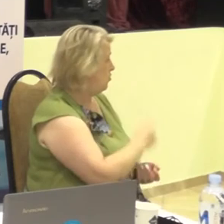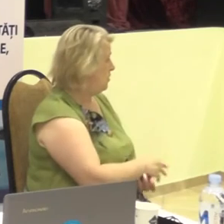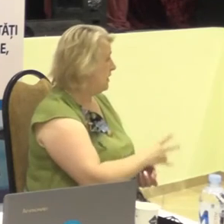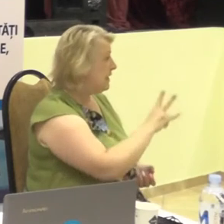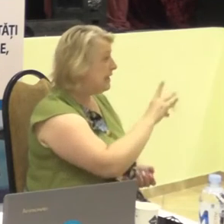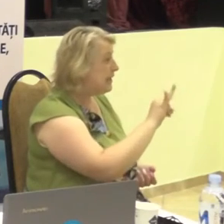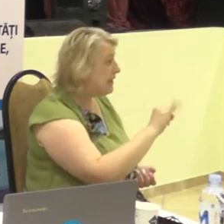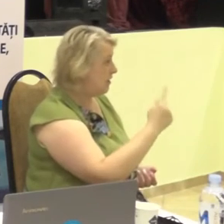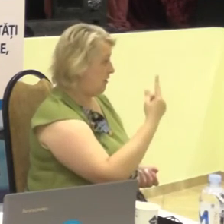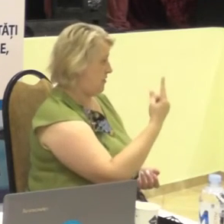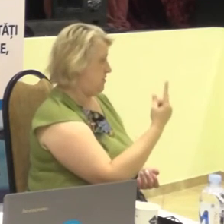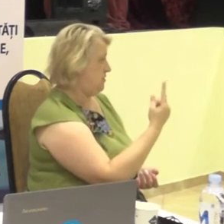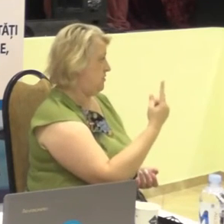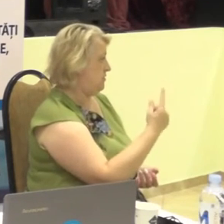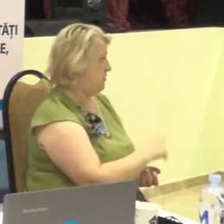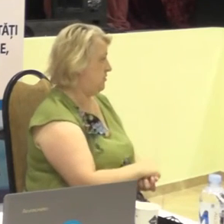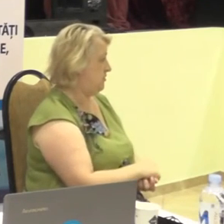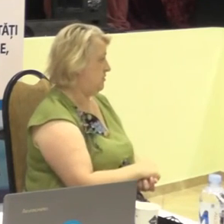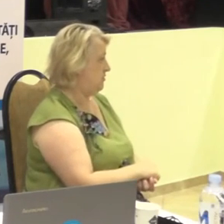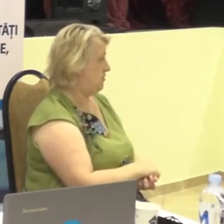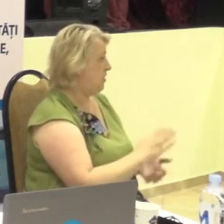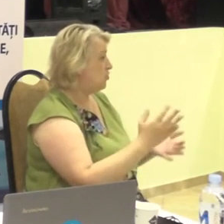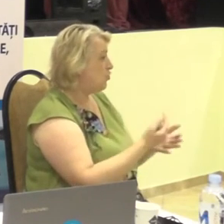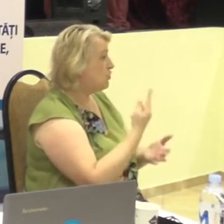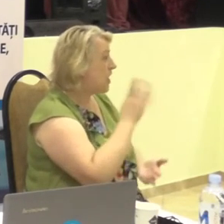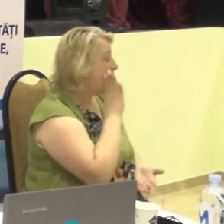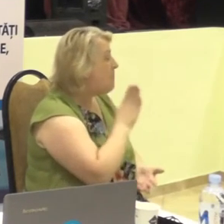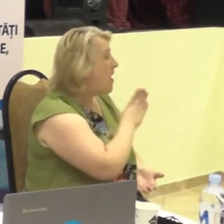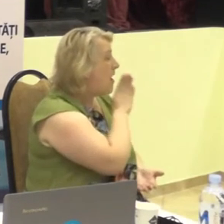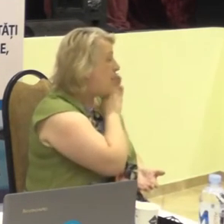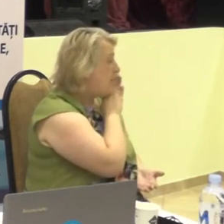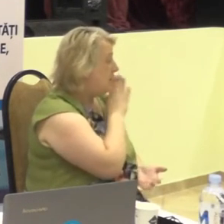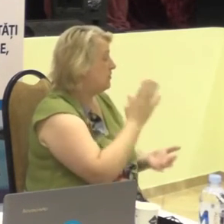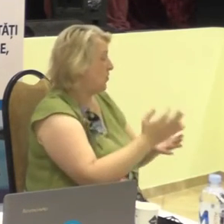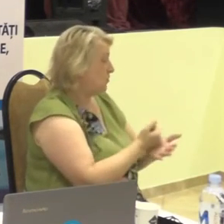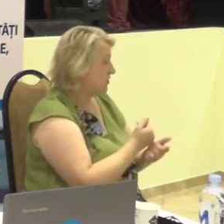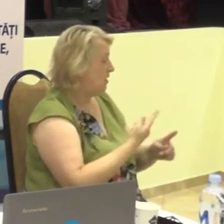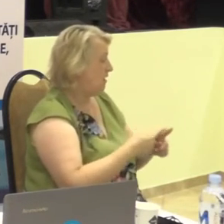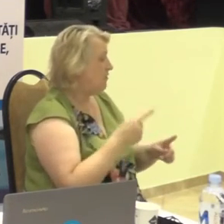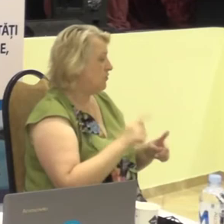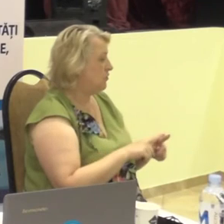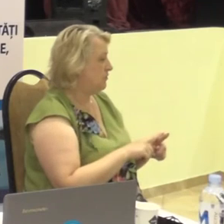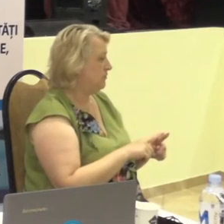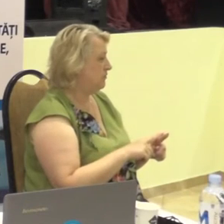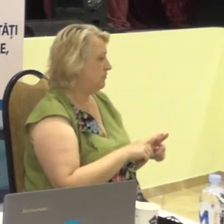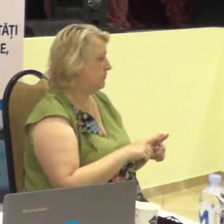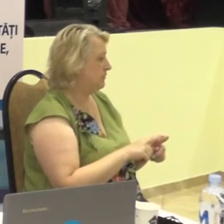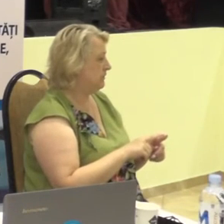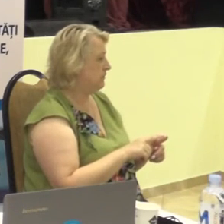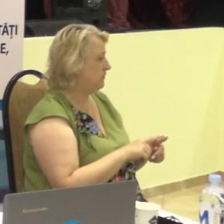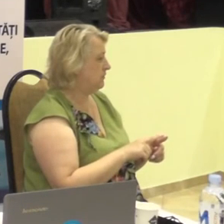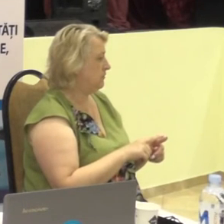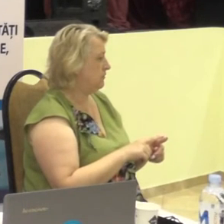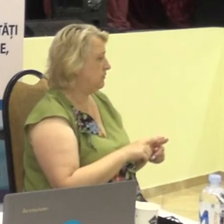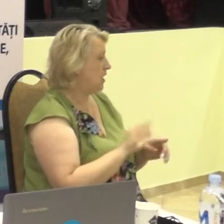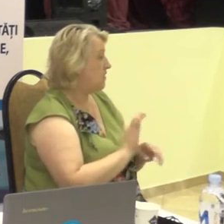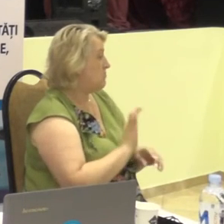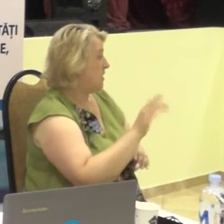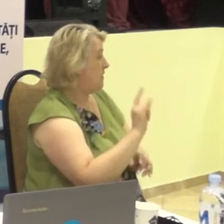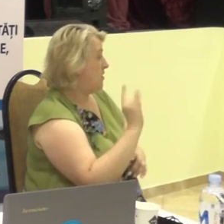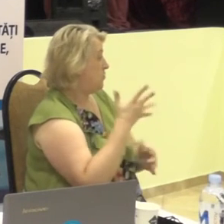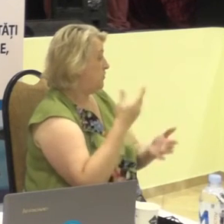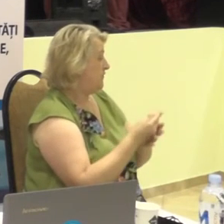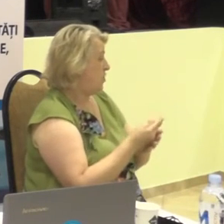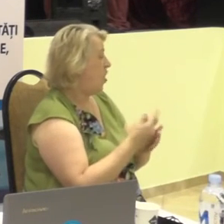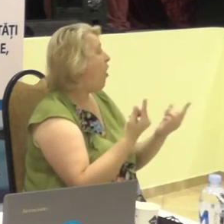una. S-a găsit o mămică care l-a trimis copilul să